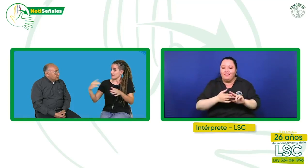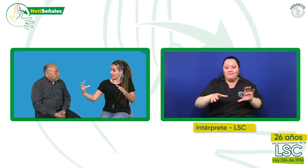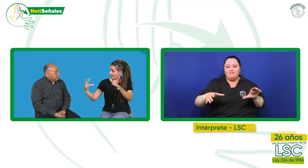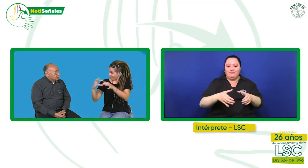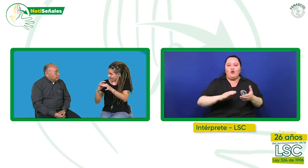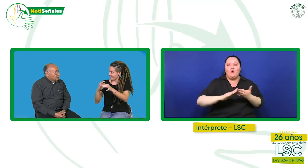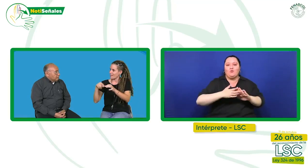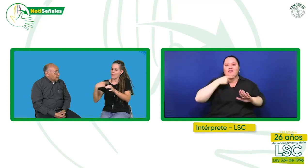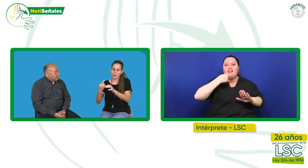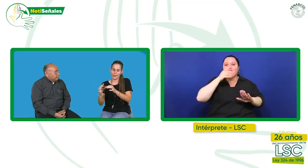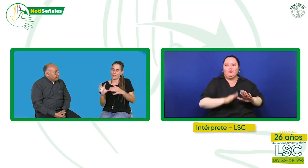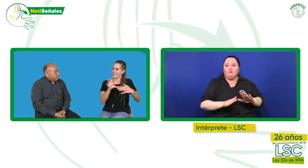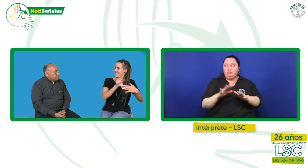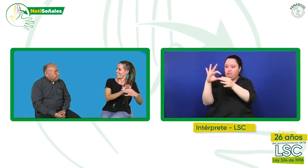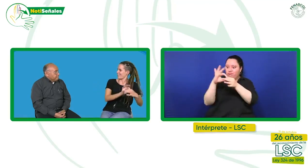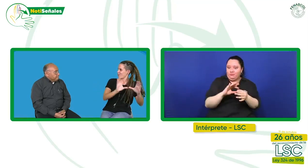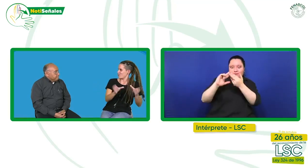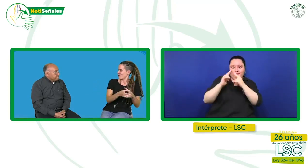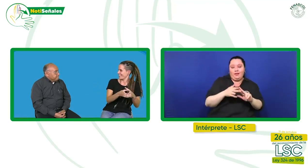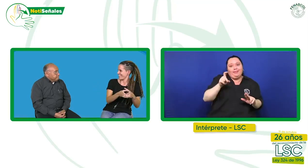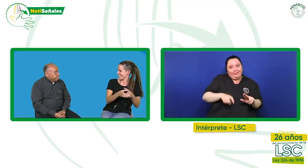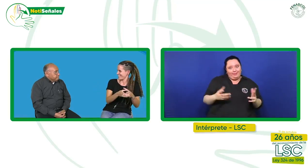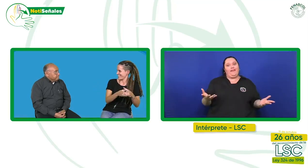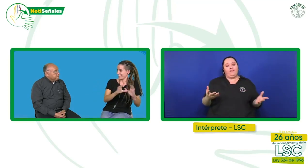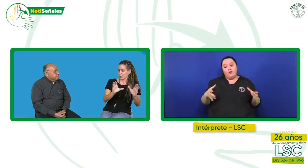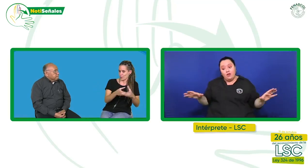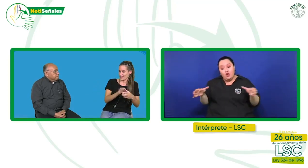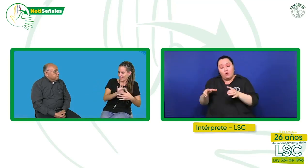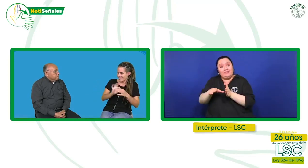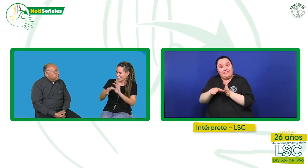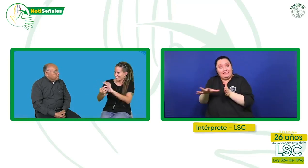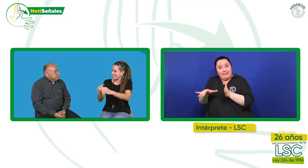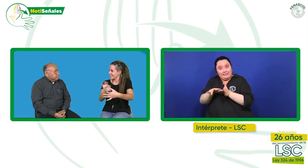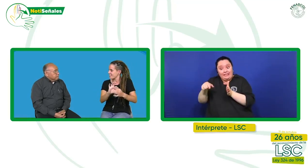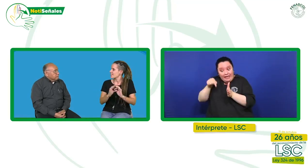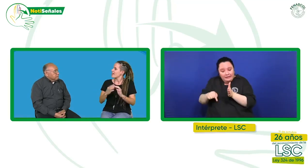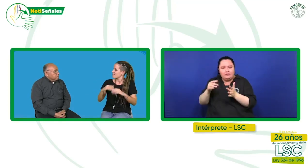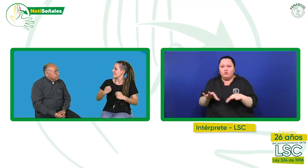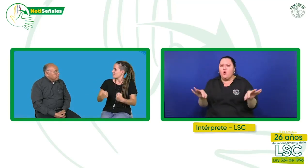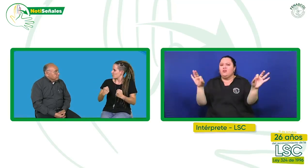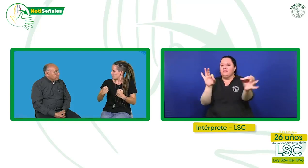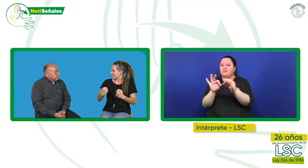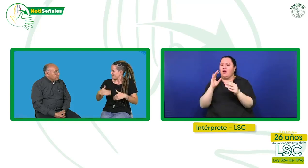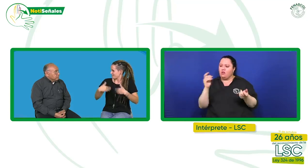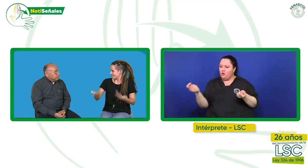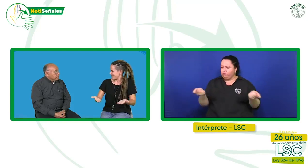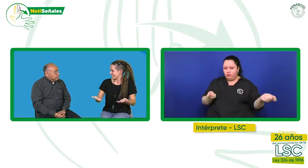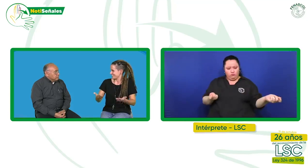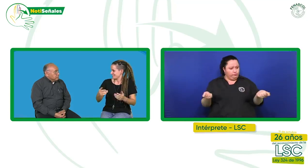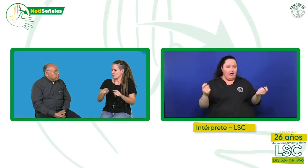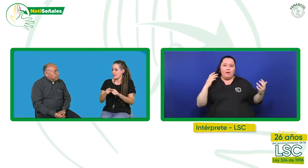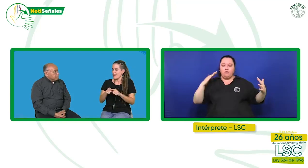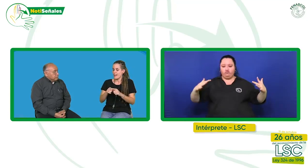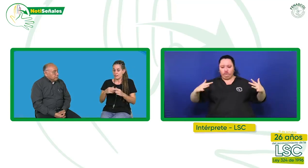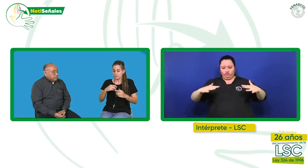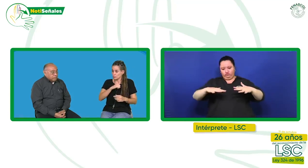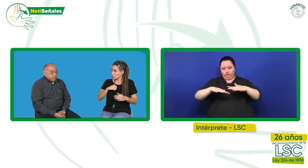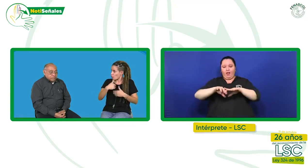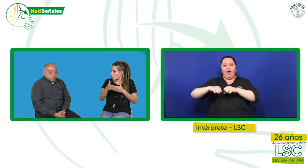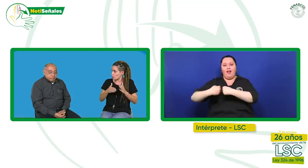deben tenerla. Nosotros como CENELSE intentamos hacer esta mediación generando este tejido de alianzas, porque es de la única manera que así